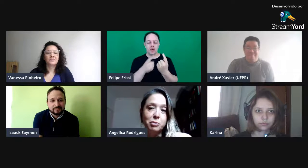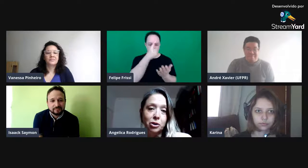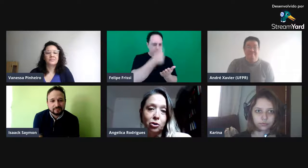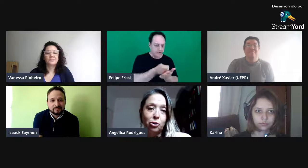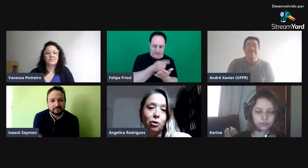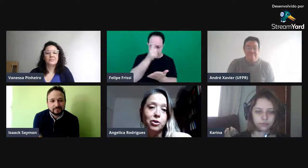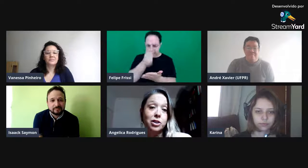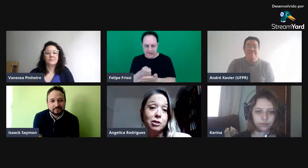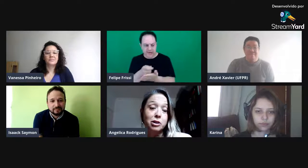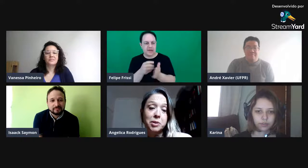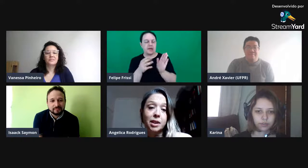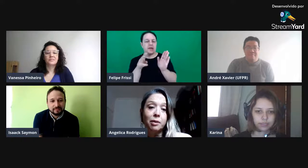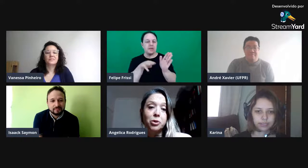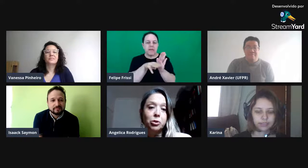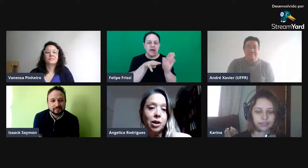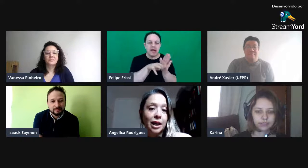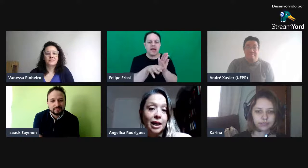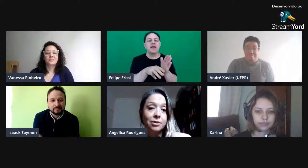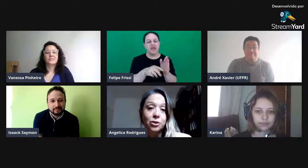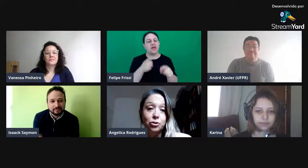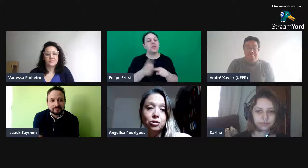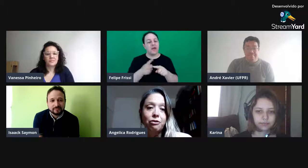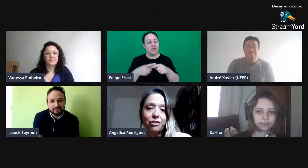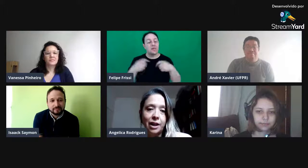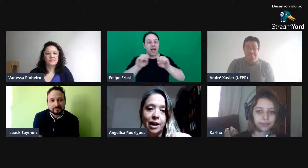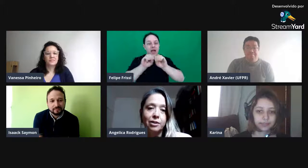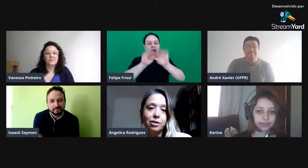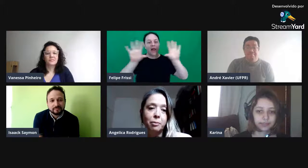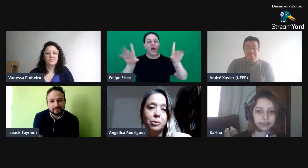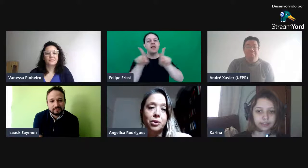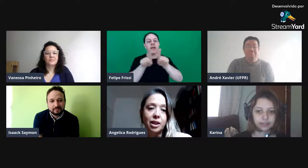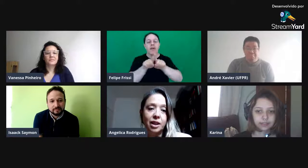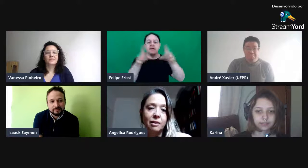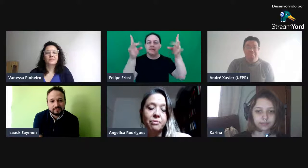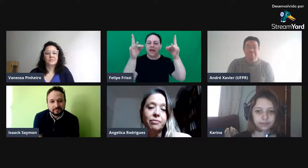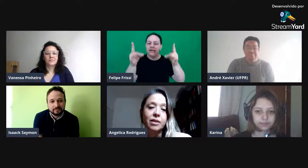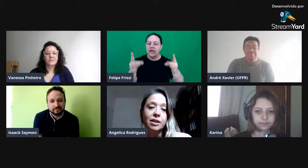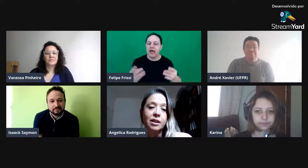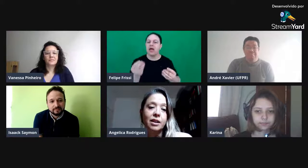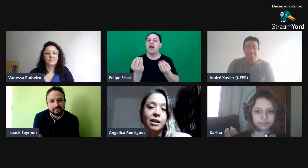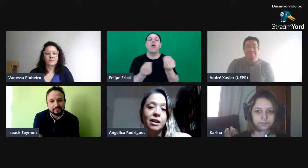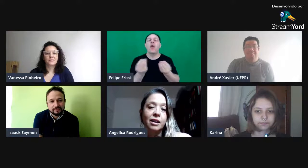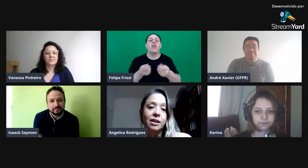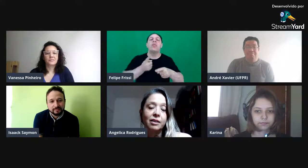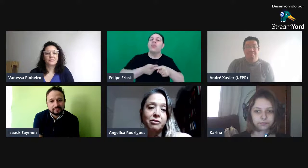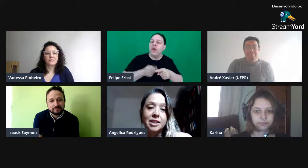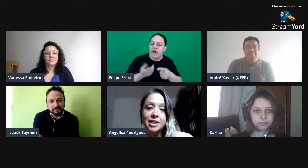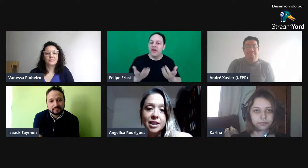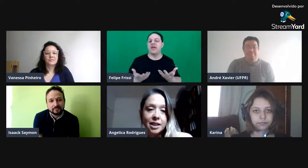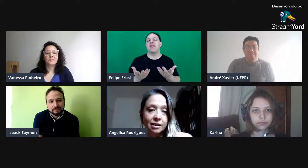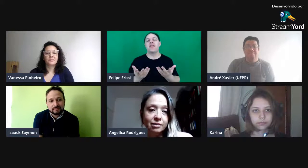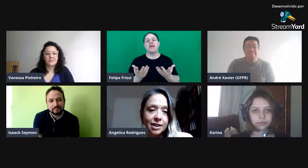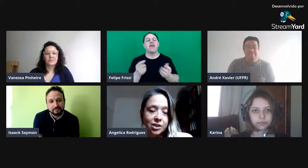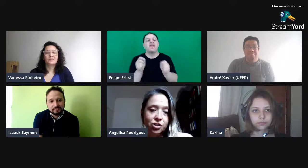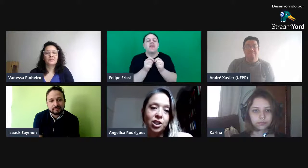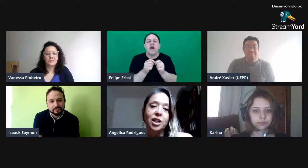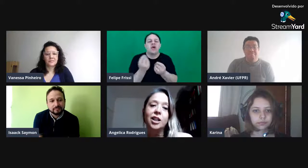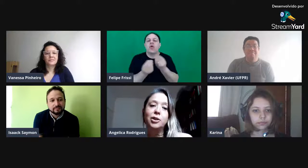metodológicas, isso precisa estar muito claro e justificado, né? Por que fazer desse jeito?